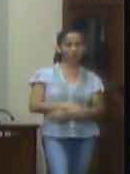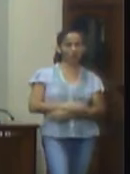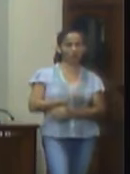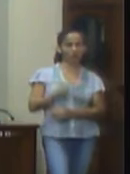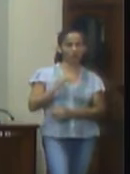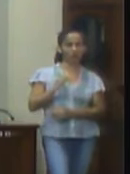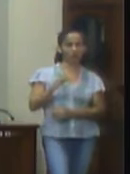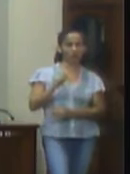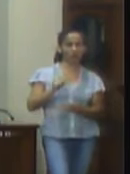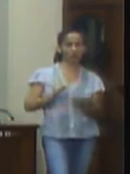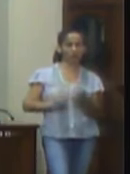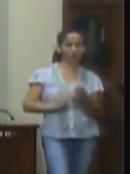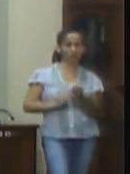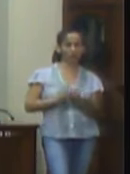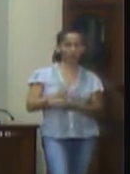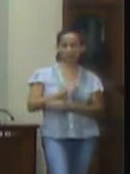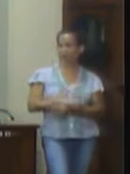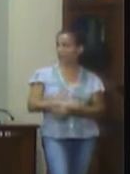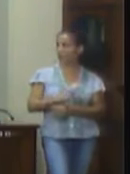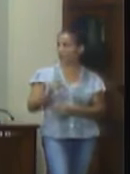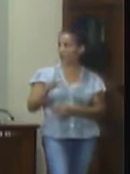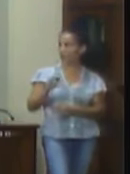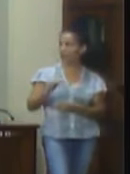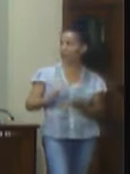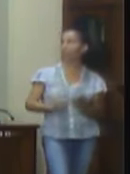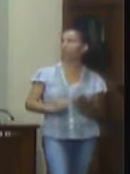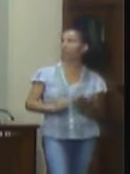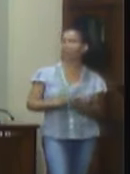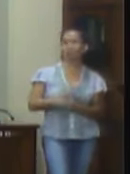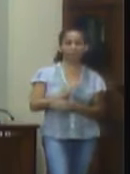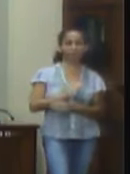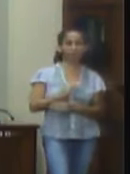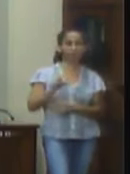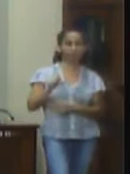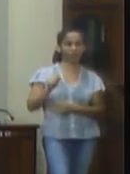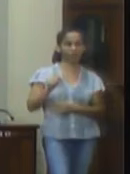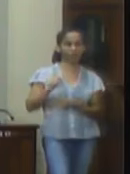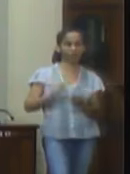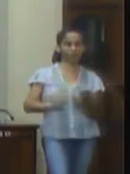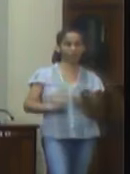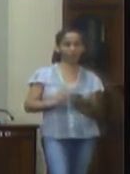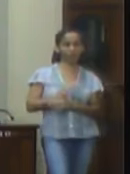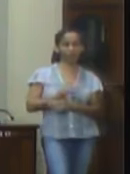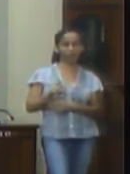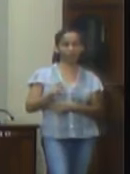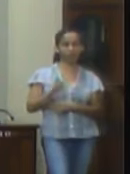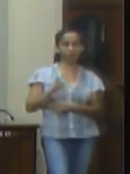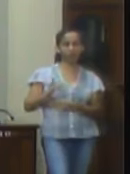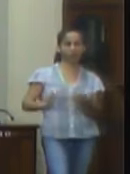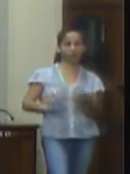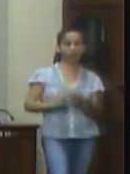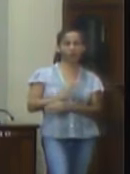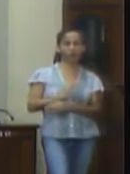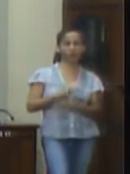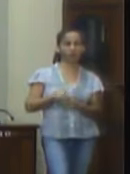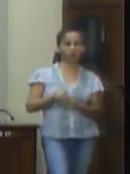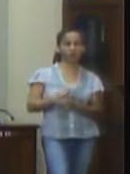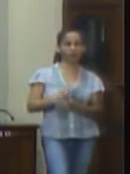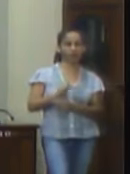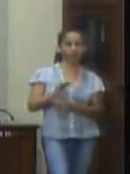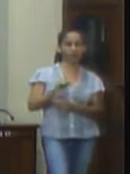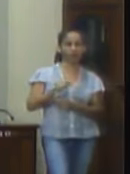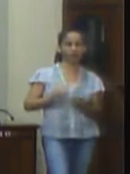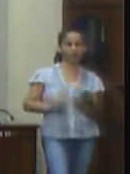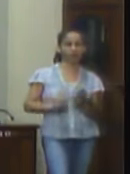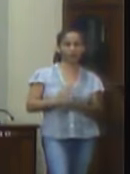celso pedro saulo aprova professor rafael silvo